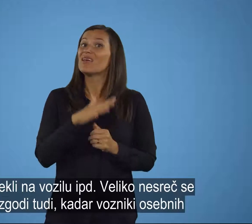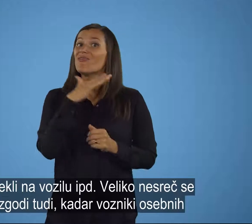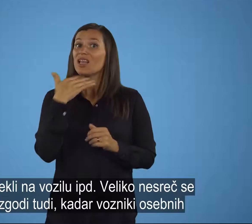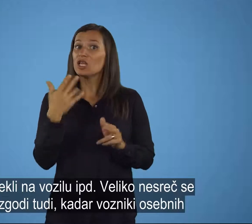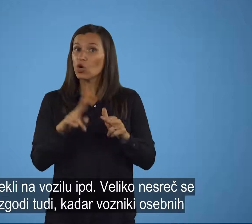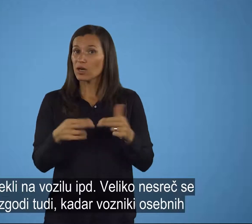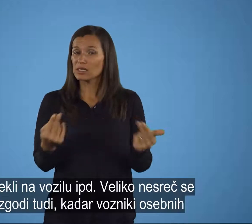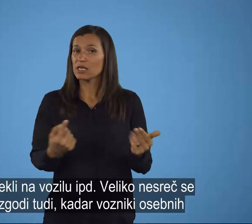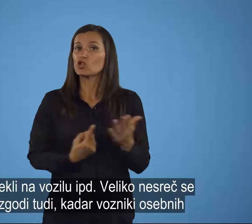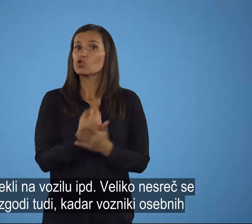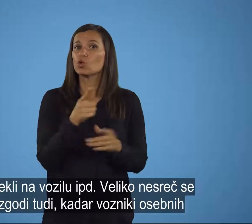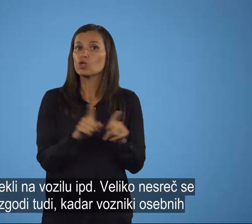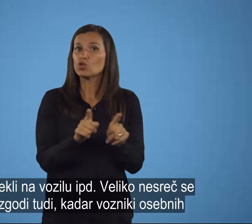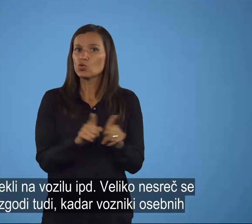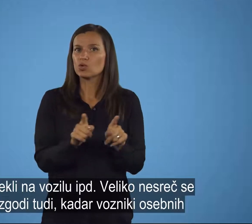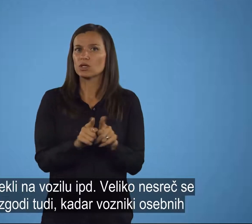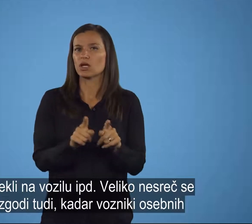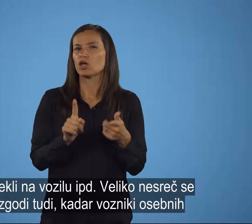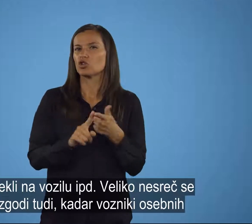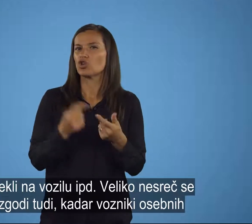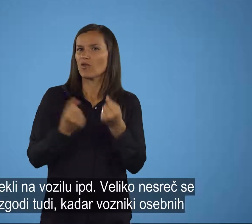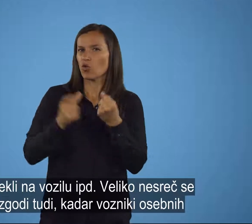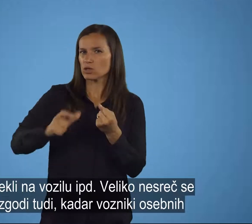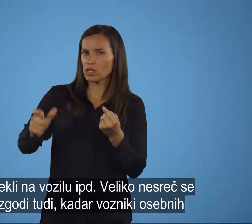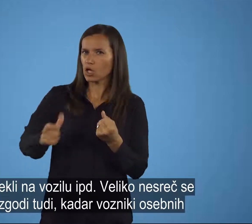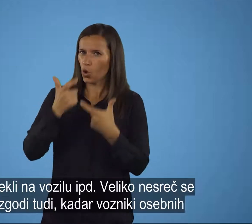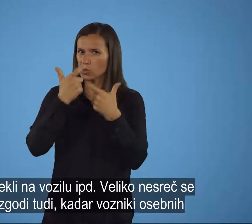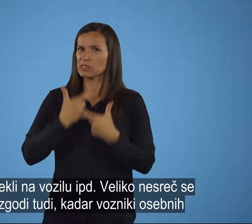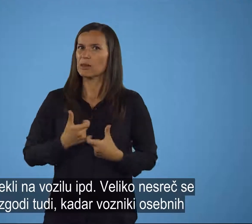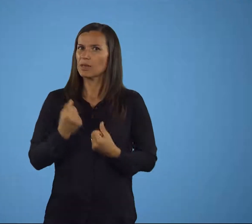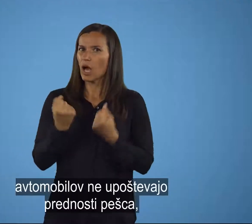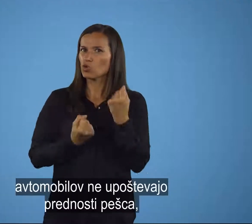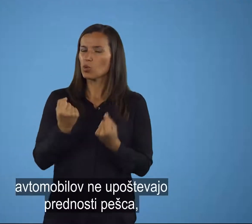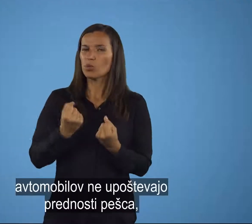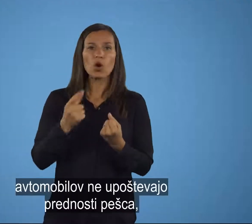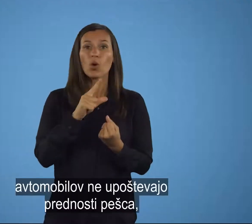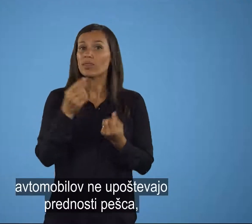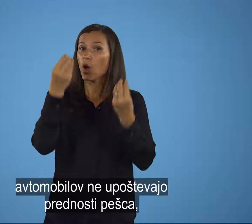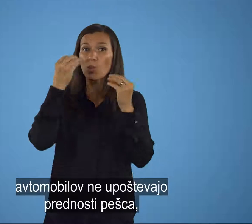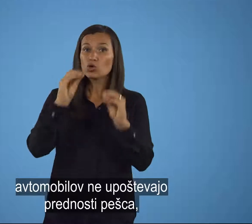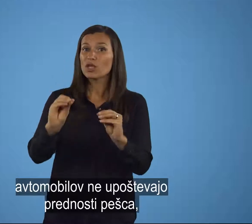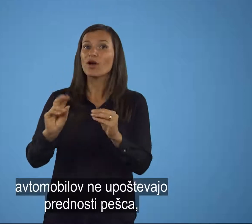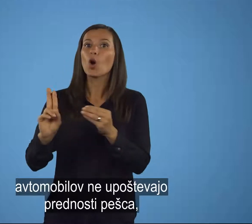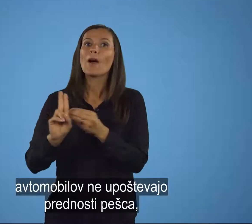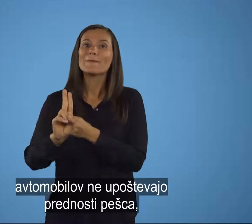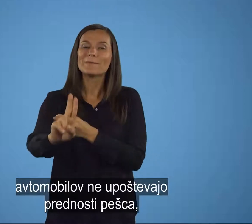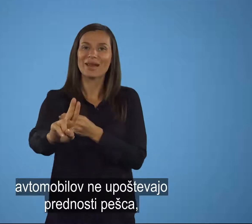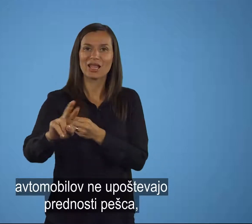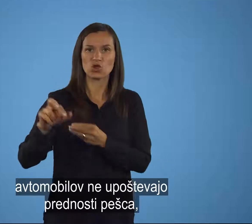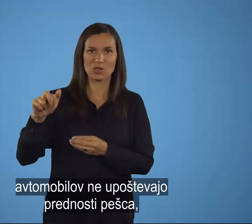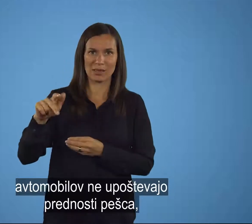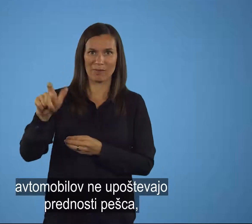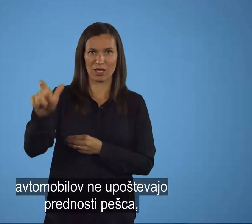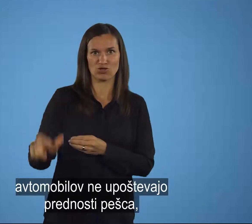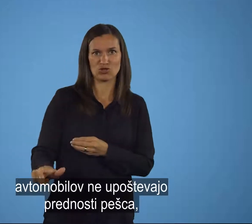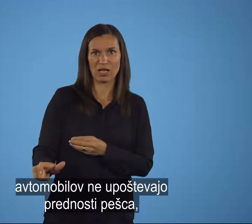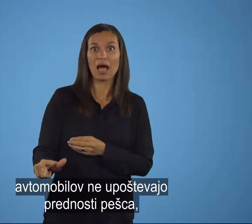Veliko nesreč se zgodi tudi, kadar vozniki osebnih avtomobilov ne upoštevajo prednosti pešca, ki pravilno prečka